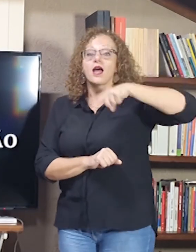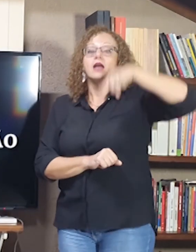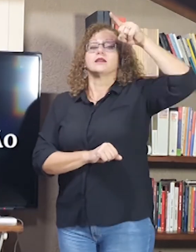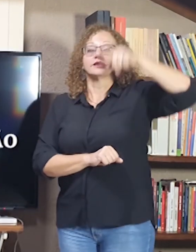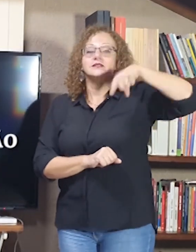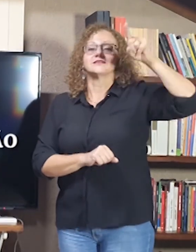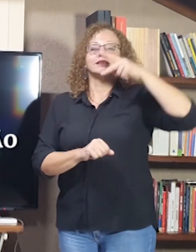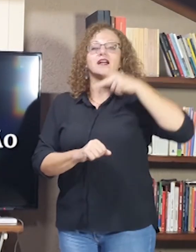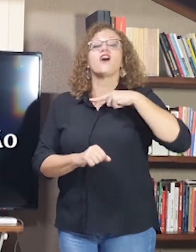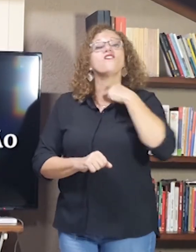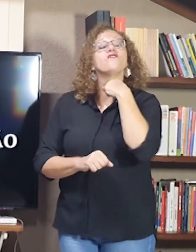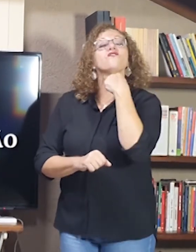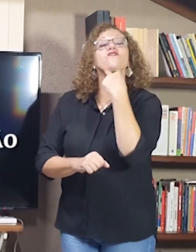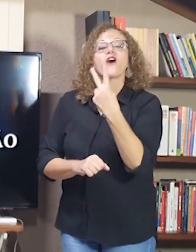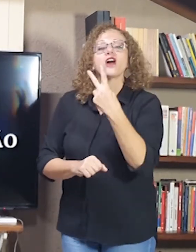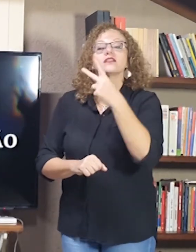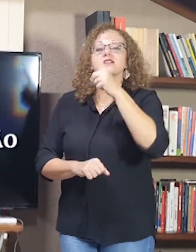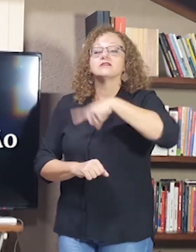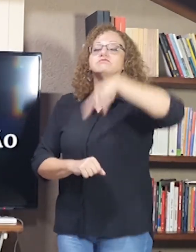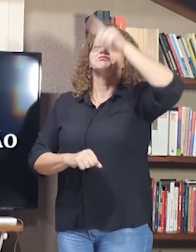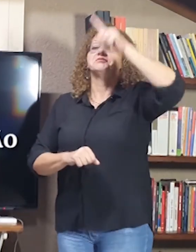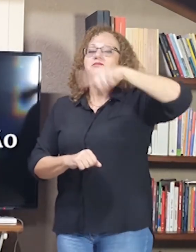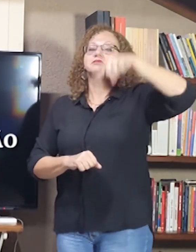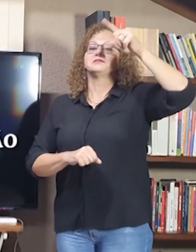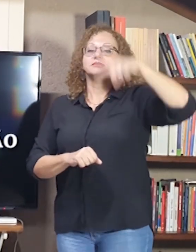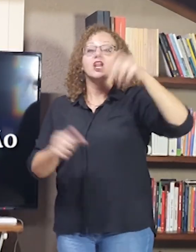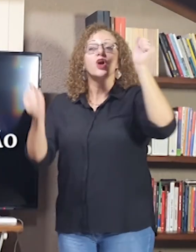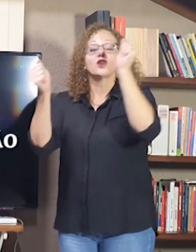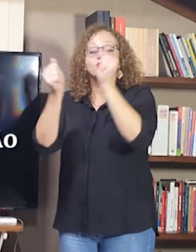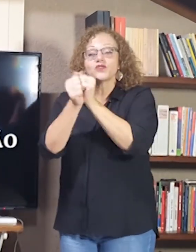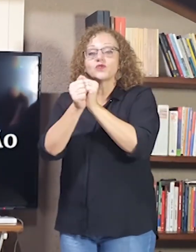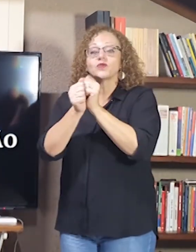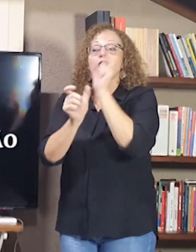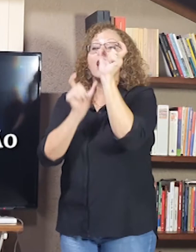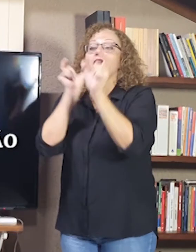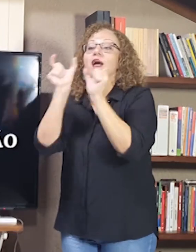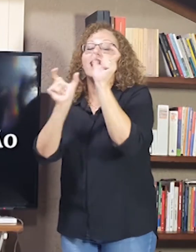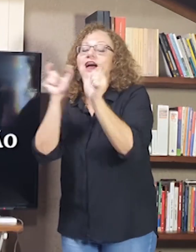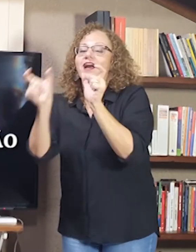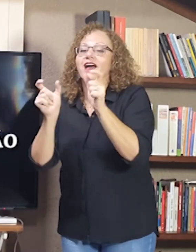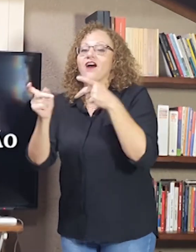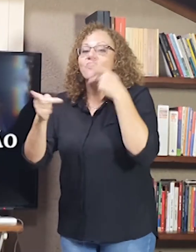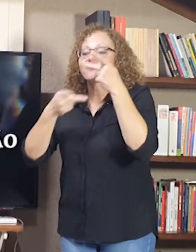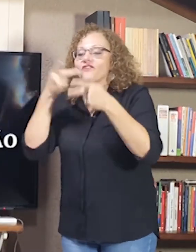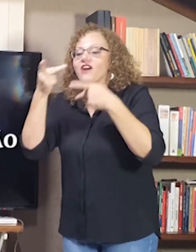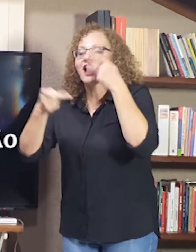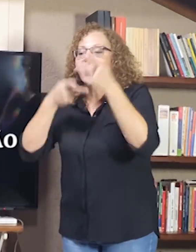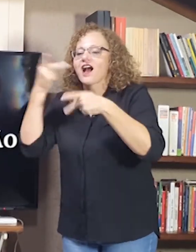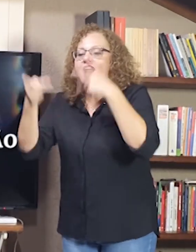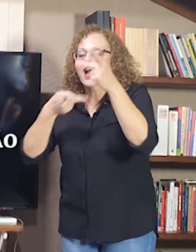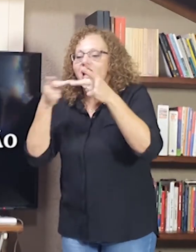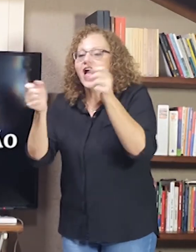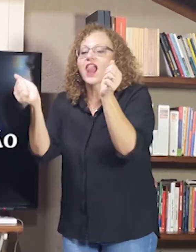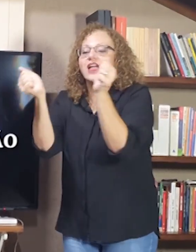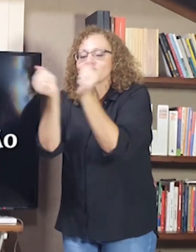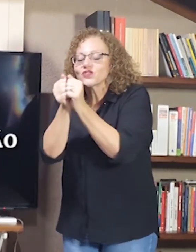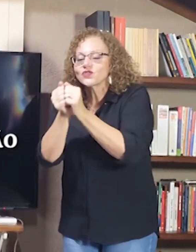relacionada à voz. A forma como vai falar, né? Então, nós temos a